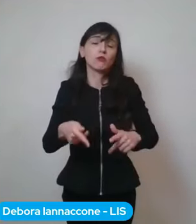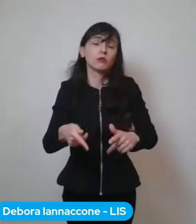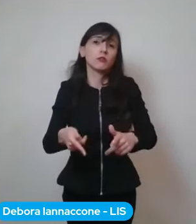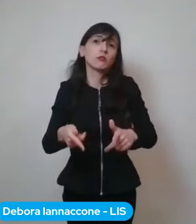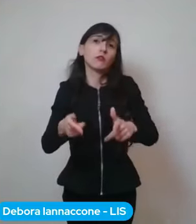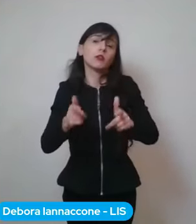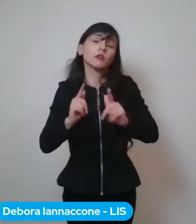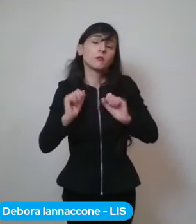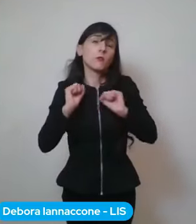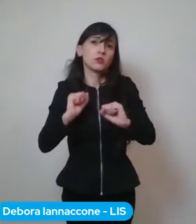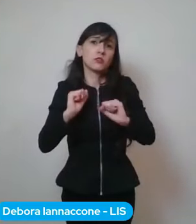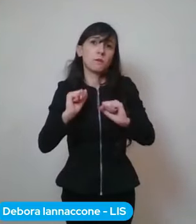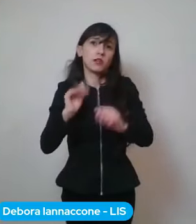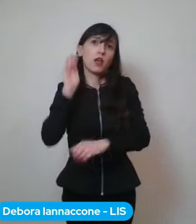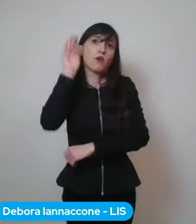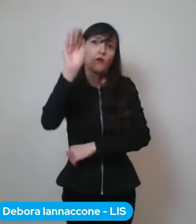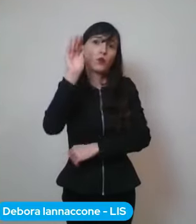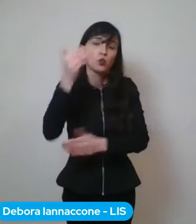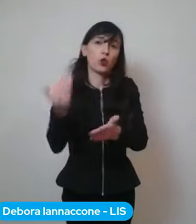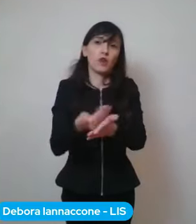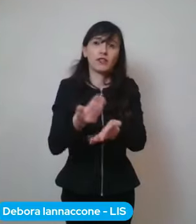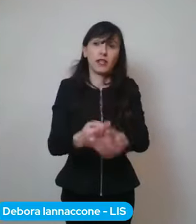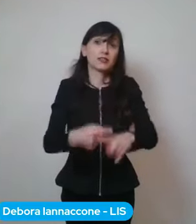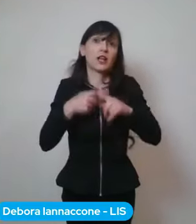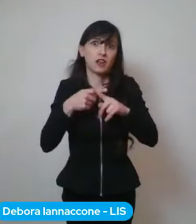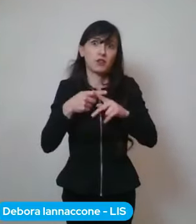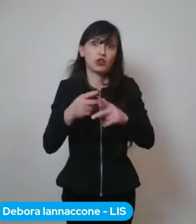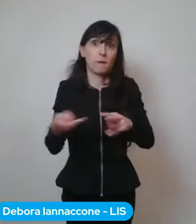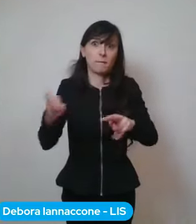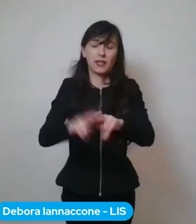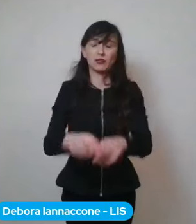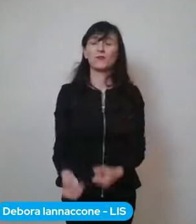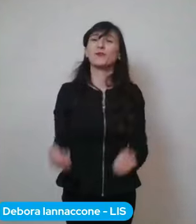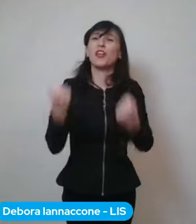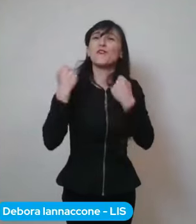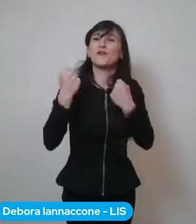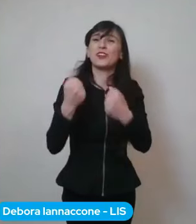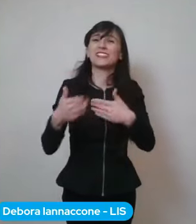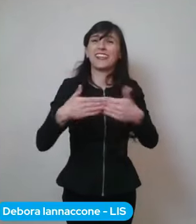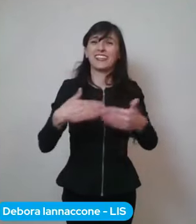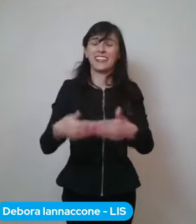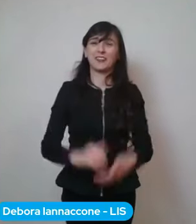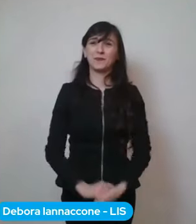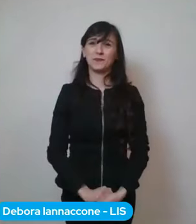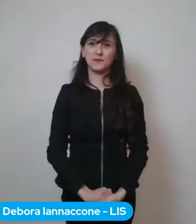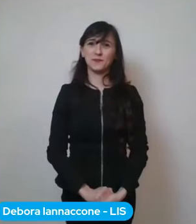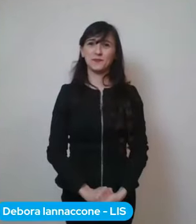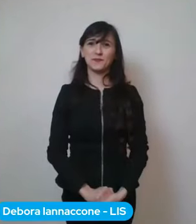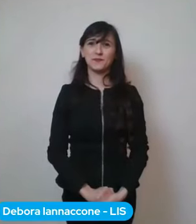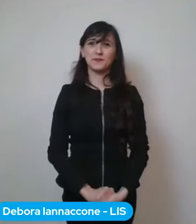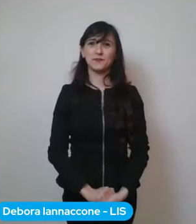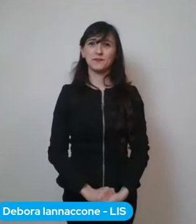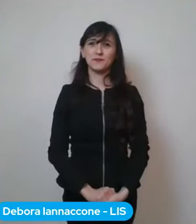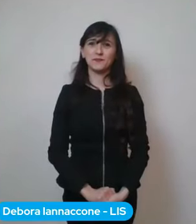magari eh che debbano durare di più. Forza latina. Grazie. Grazie.